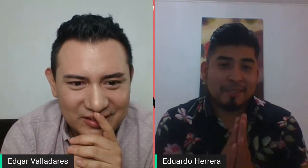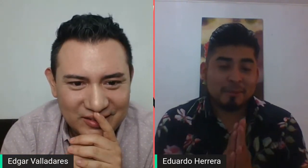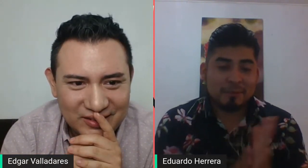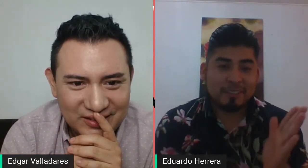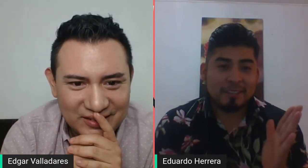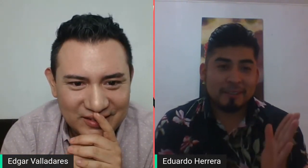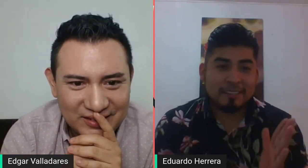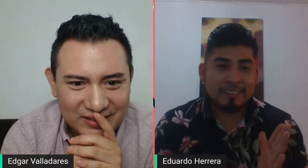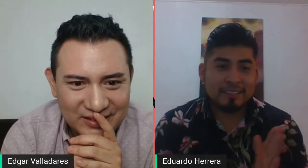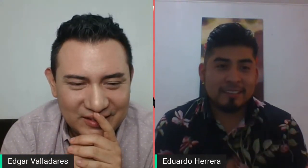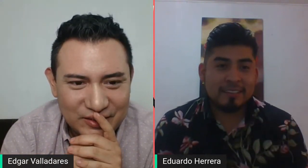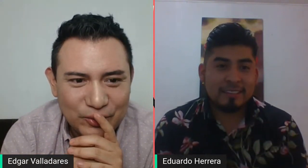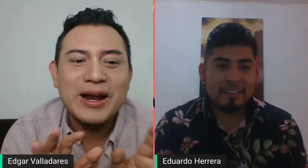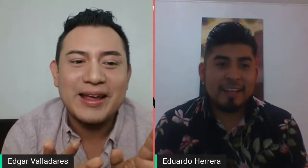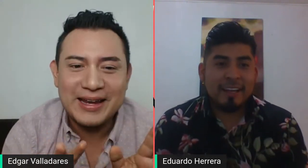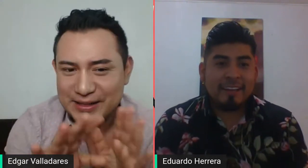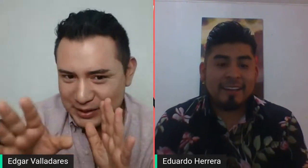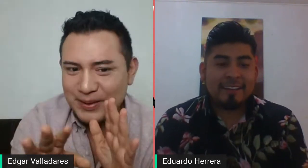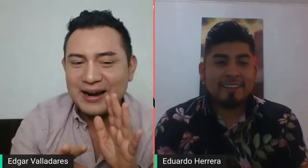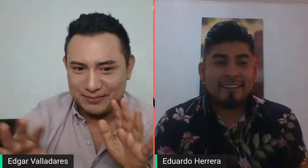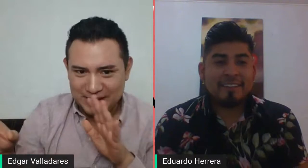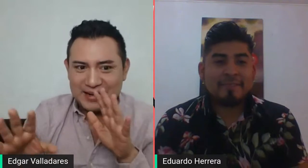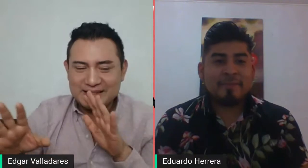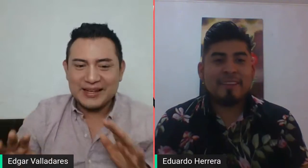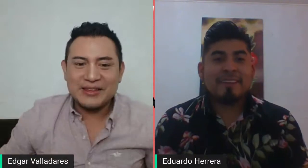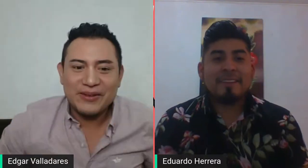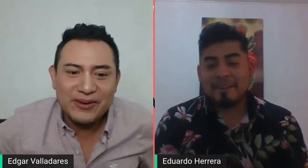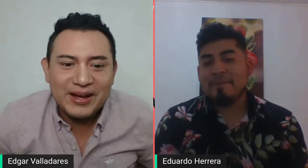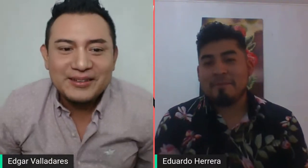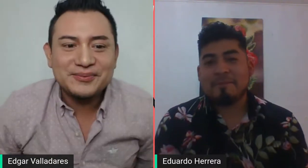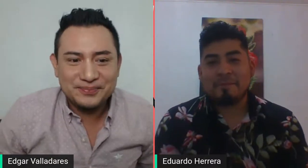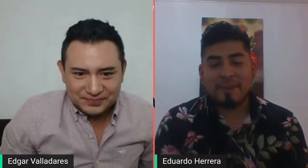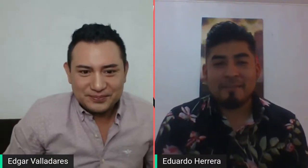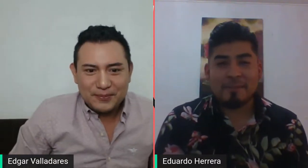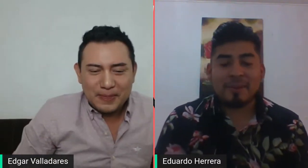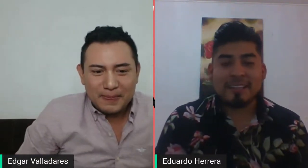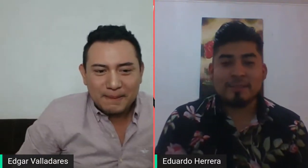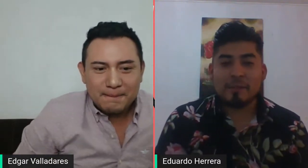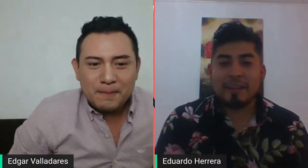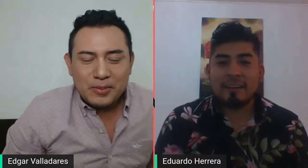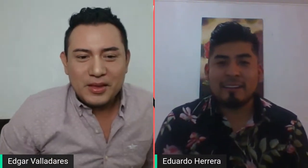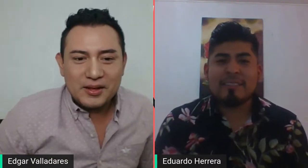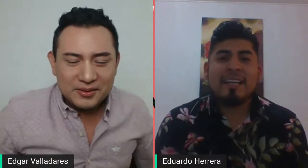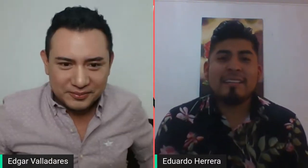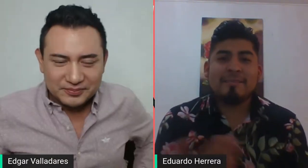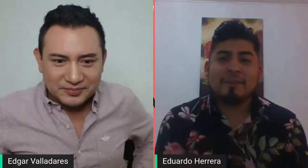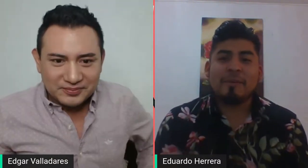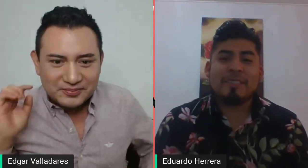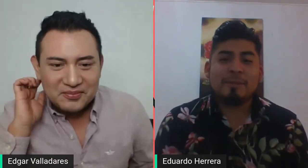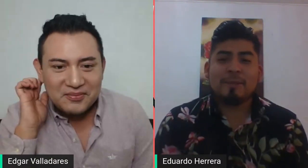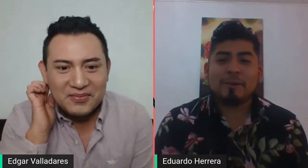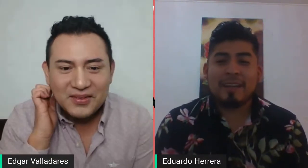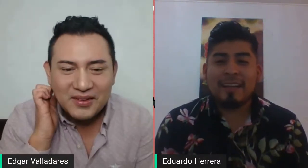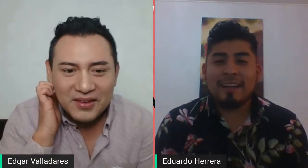pasamos una de una vez. Una. Y las demás para el siguiente video, ¿verdad? me parece muy bien. Comenzamos con una